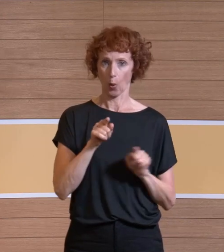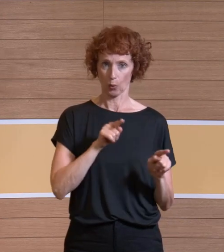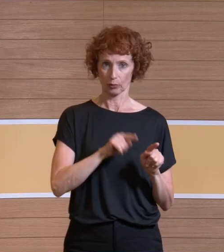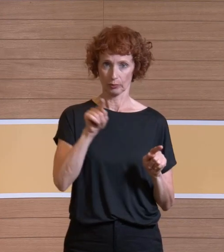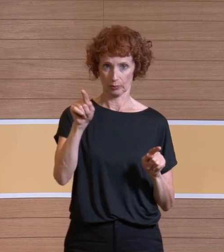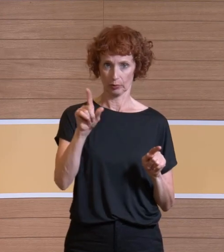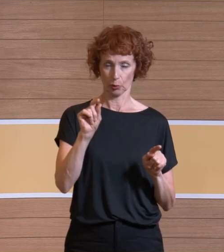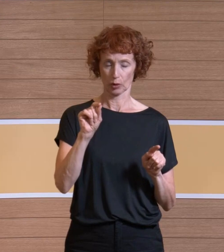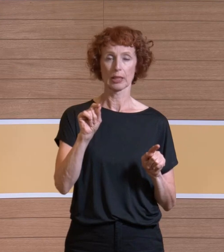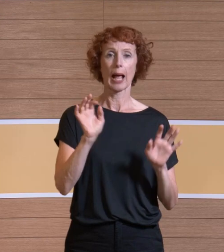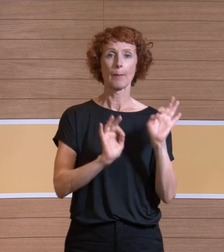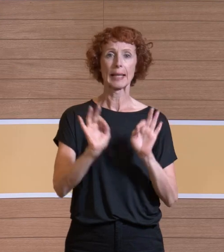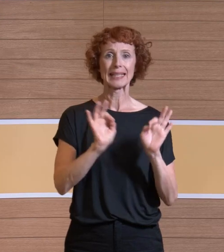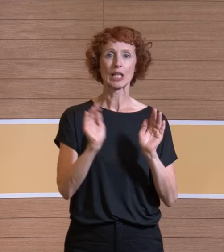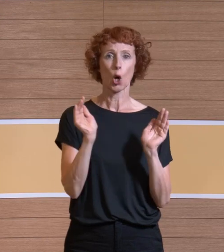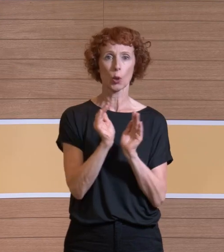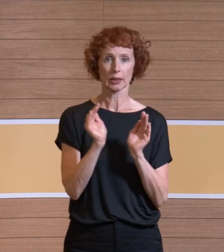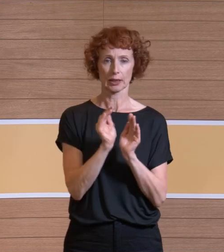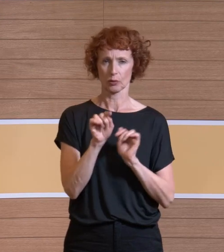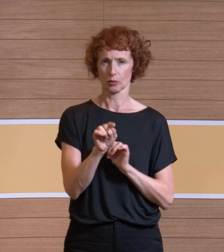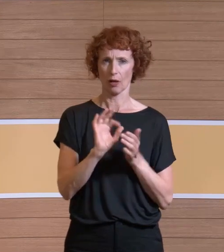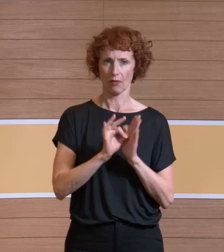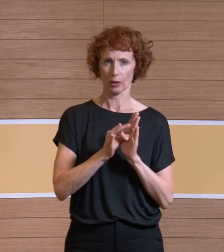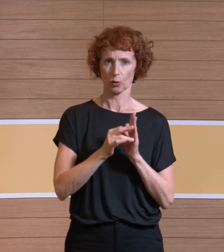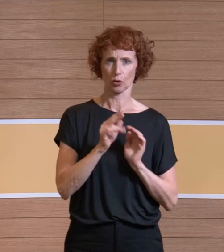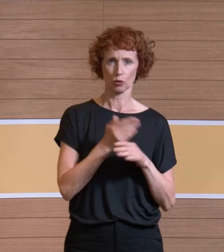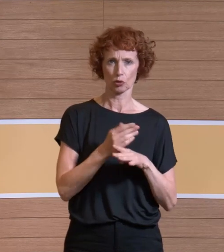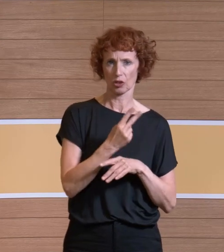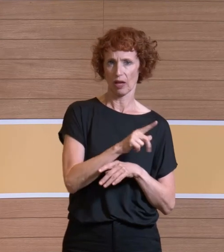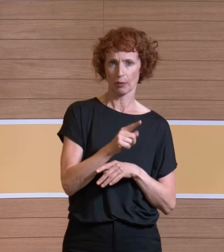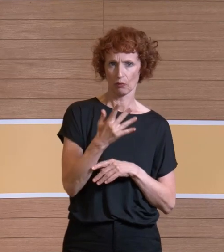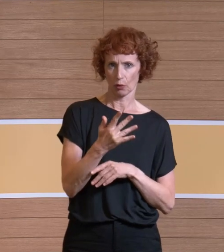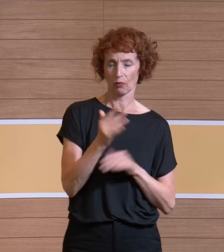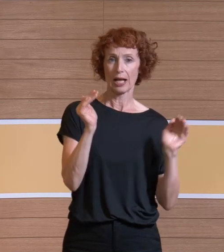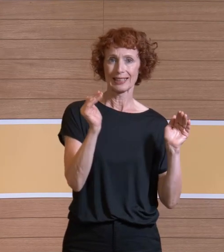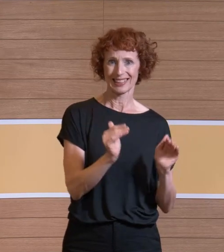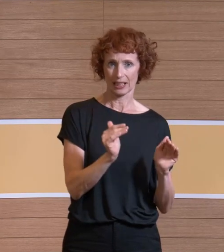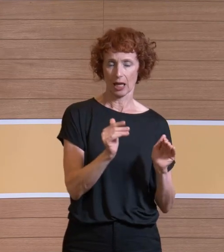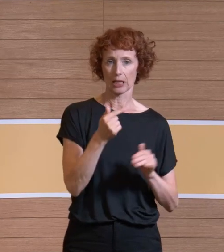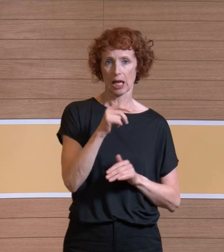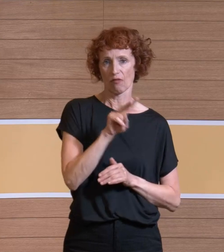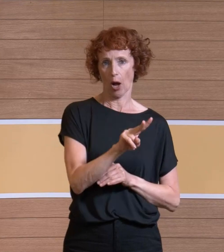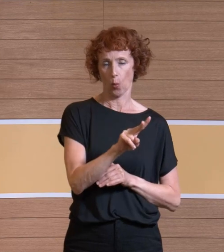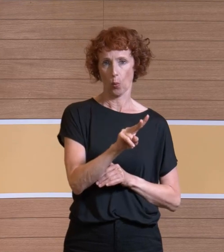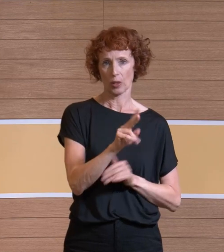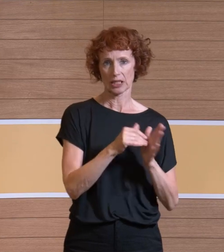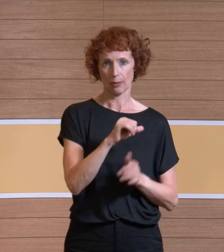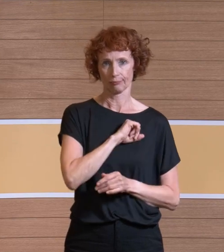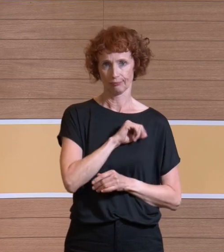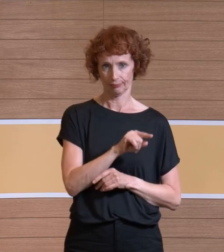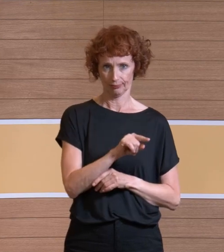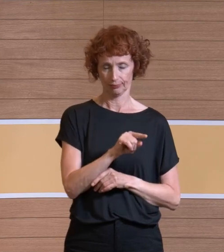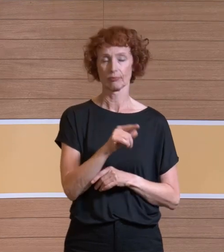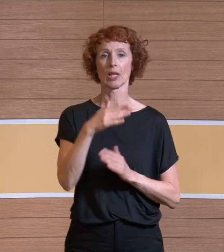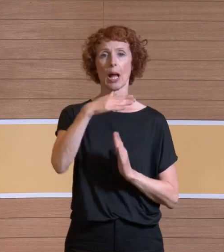Partikelkonzentration um den Faktor ungefähr zwischen 2 und 5 niedriger zu Kunsten der THV-Systeme. Auch die